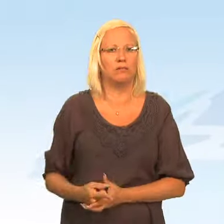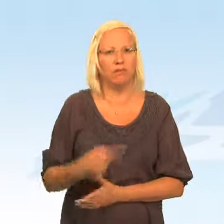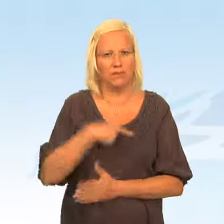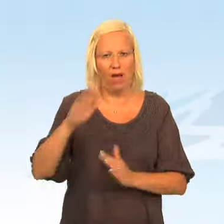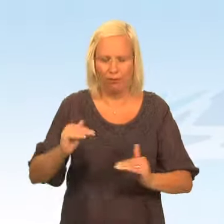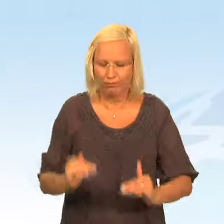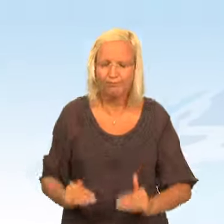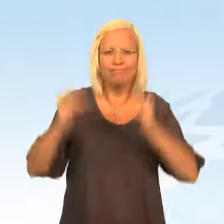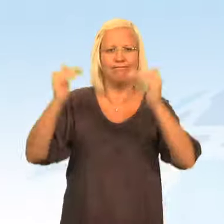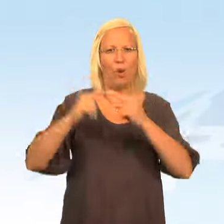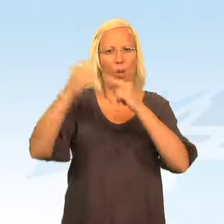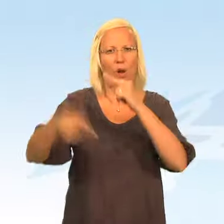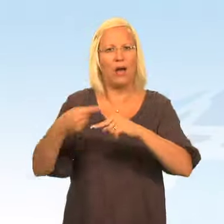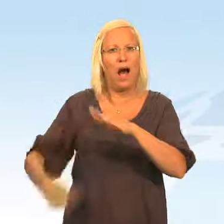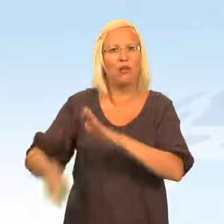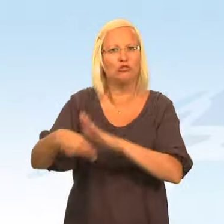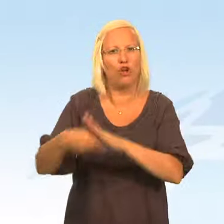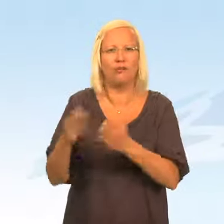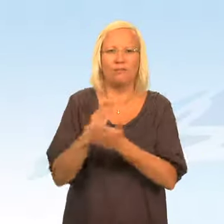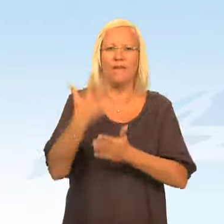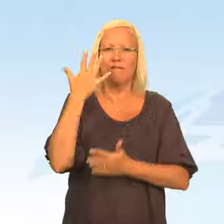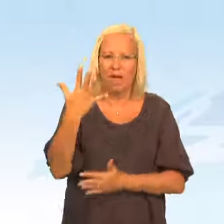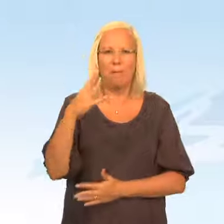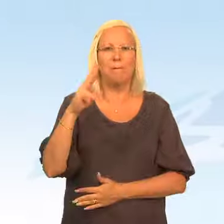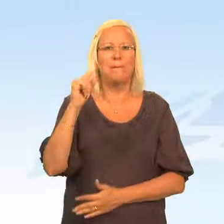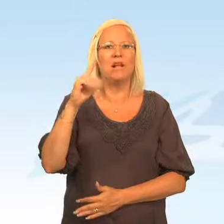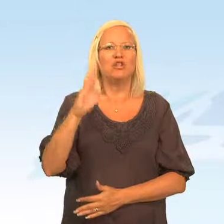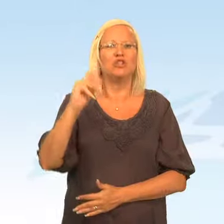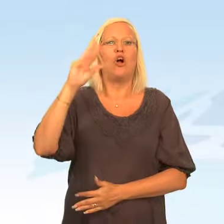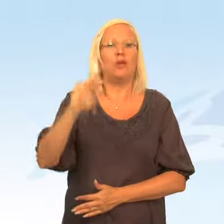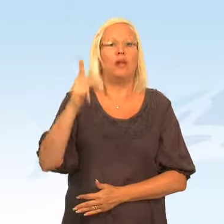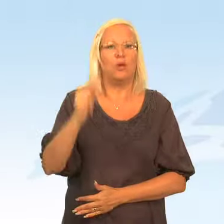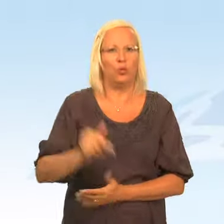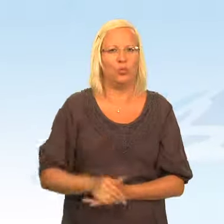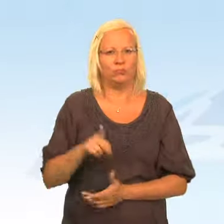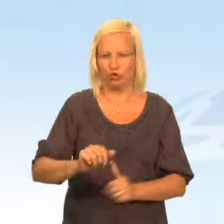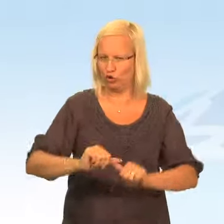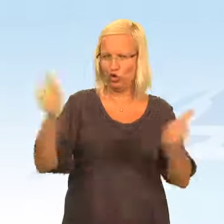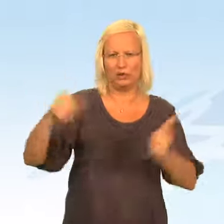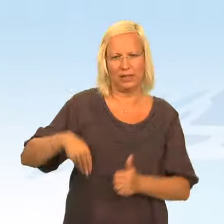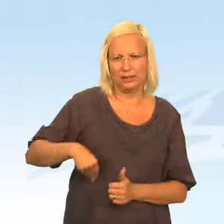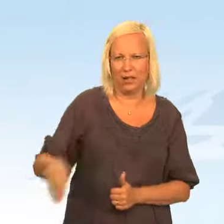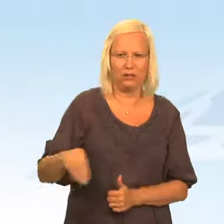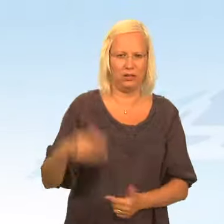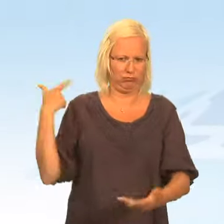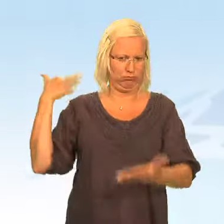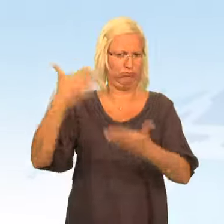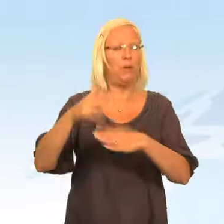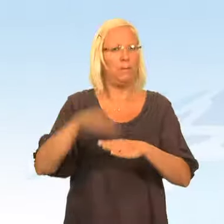Vi har höjt de årliga anslagen med drygt 5 miljarder. Det är den största satsningen någonsin